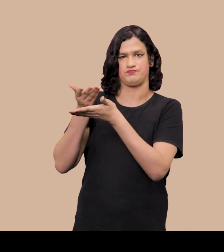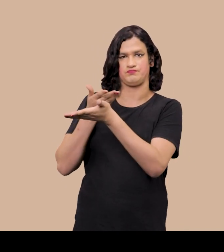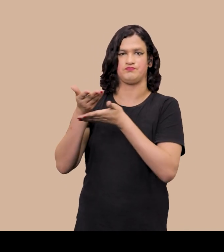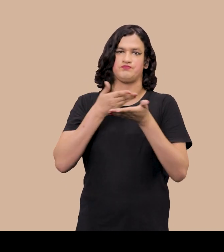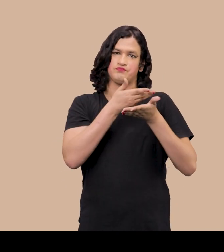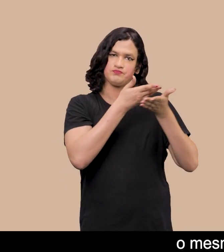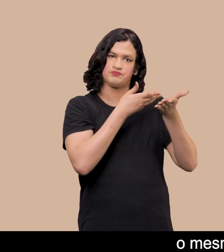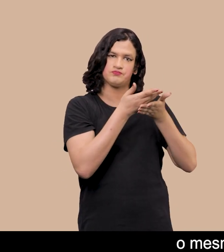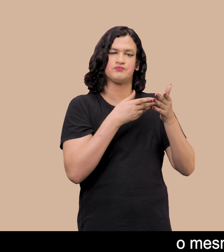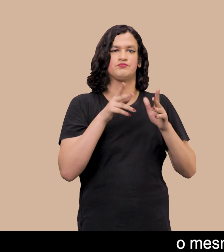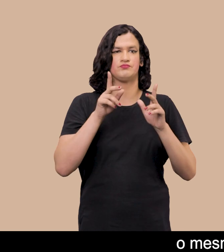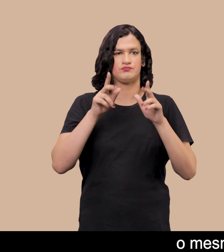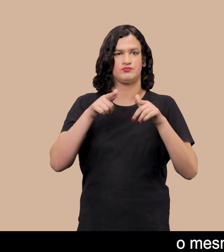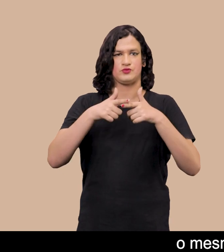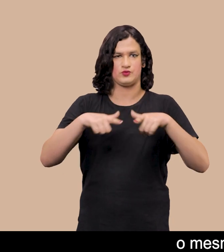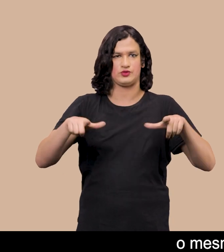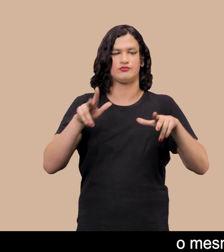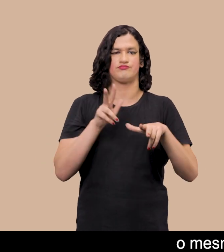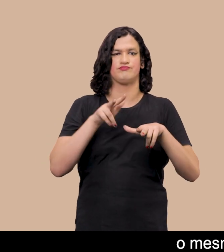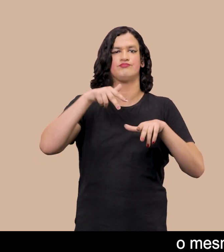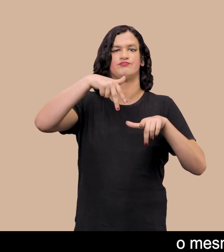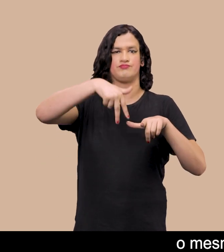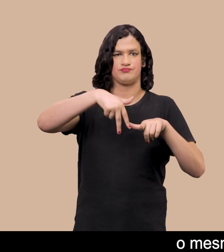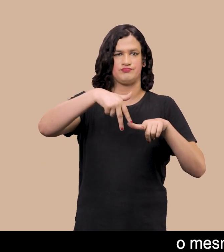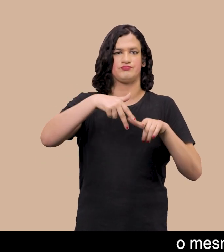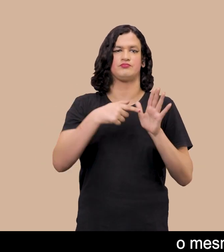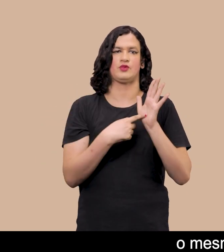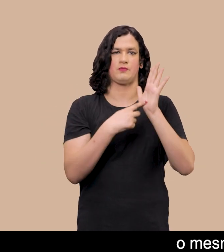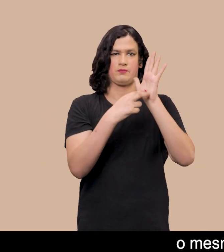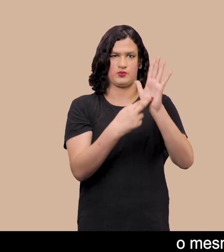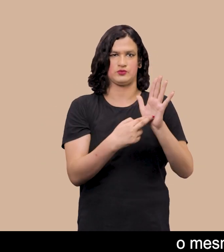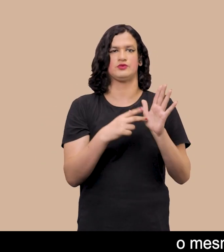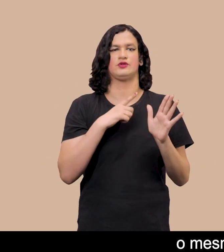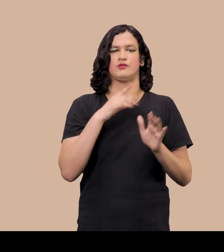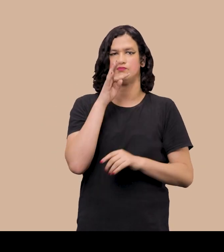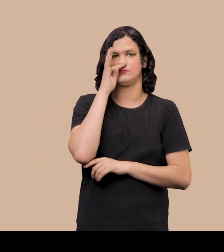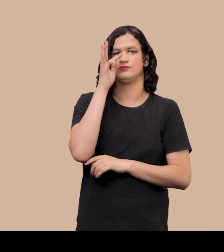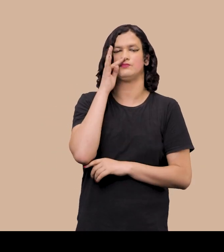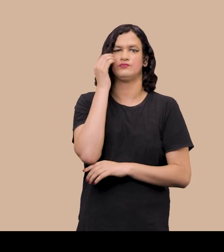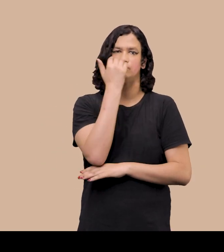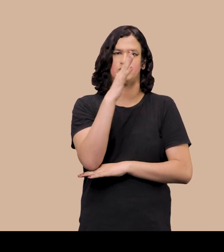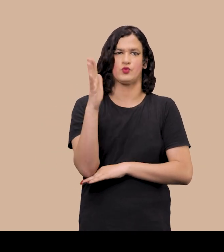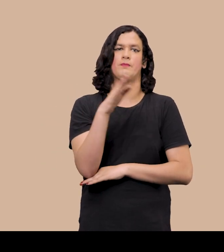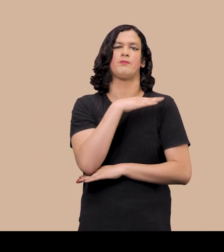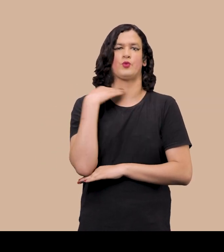simbolicamente O mesmo chão Representado pelas flores da natureza morna